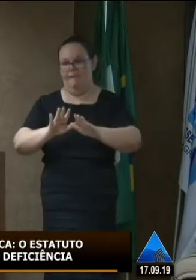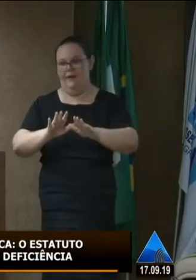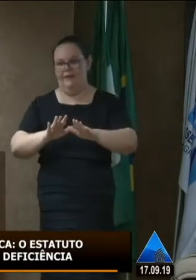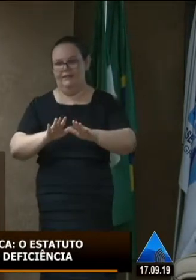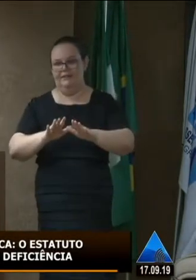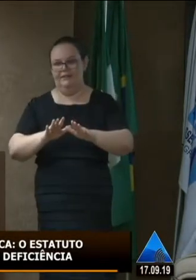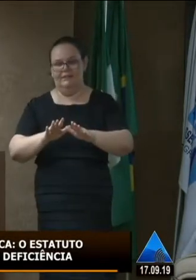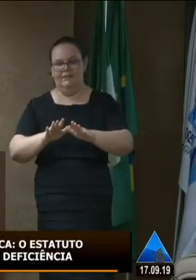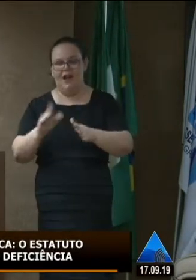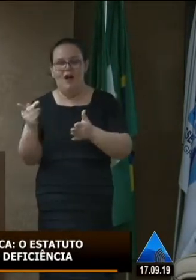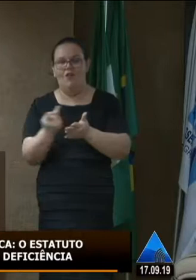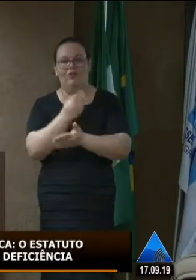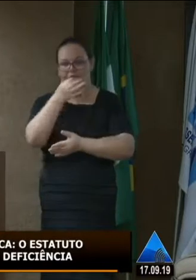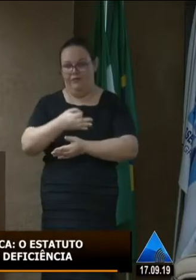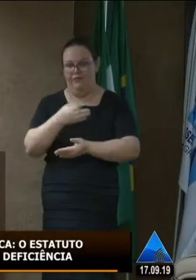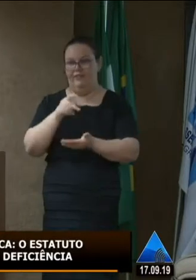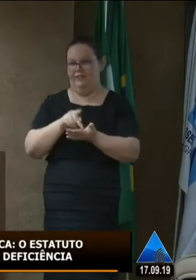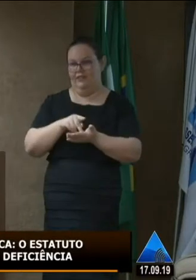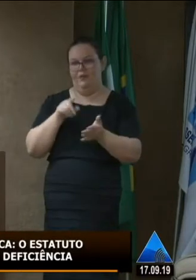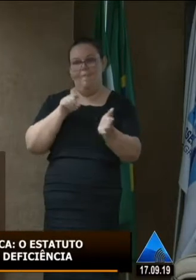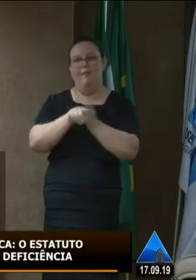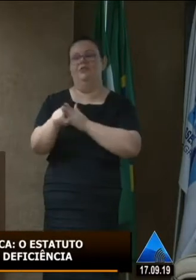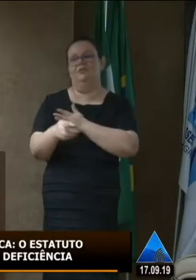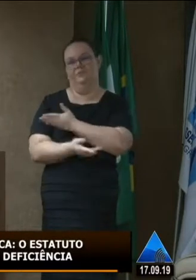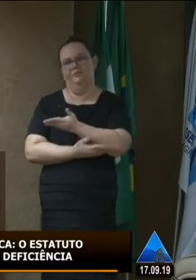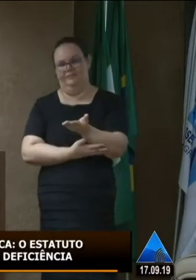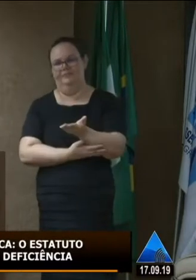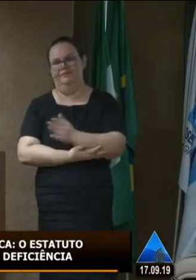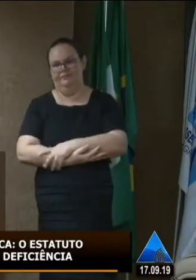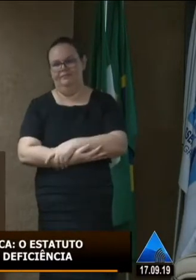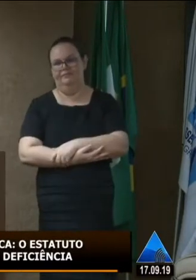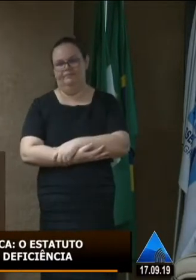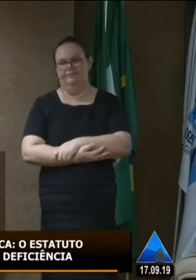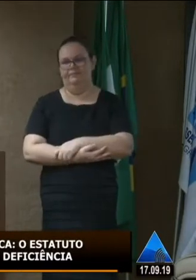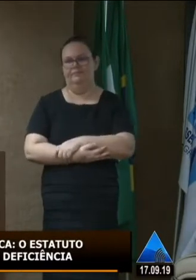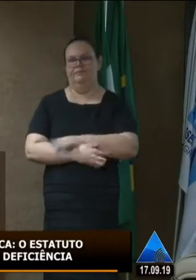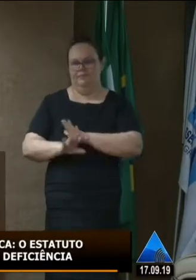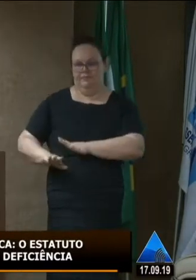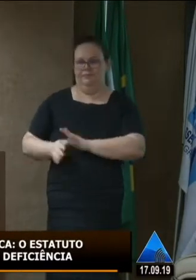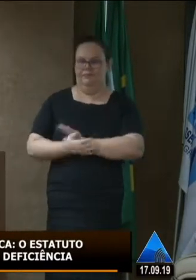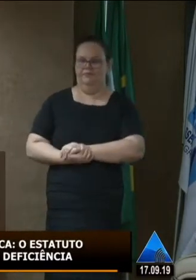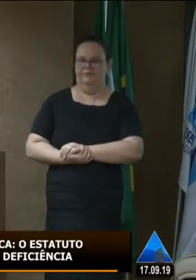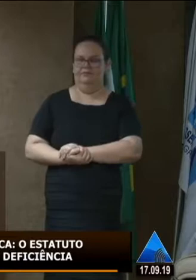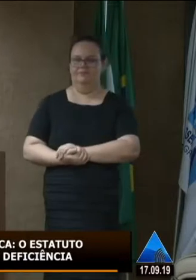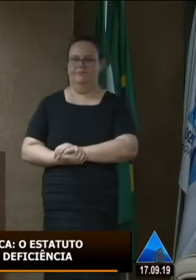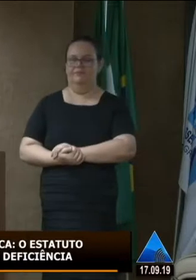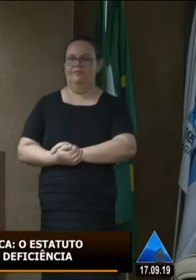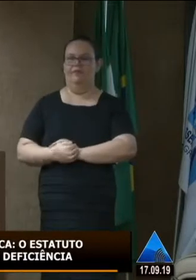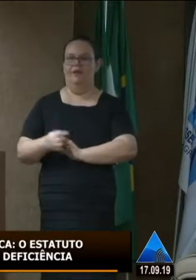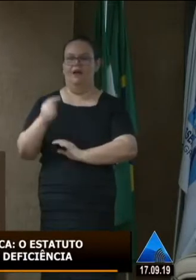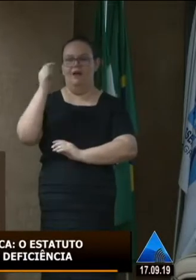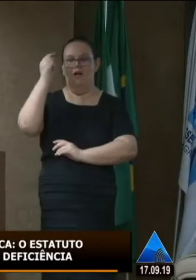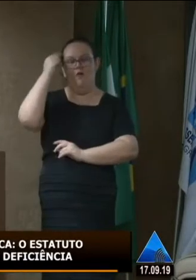eficácia é uma pergunta que eu faço a outra situação veja só quanto ao